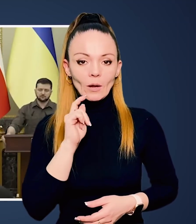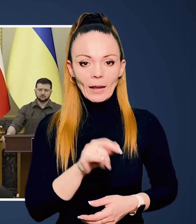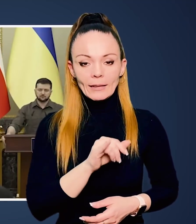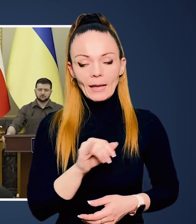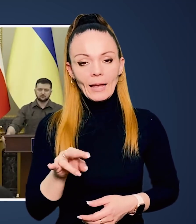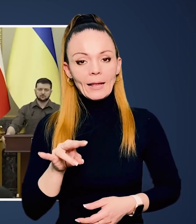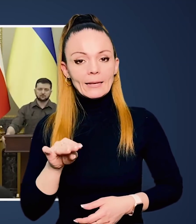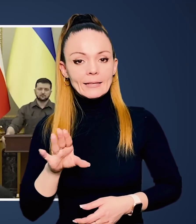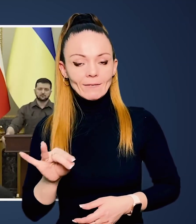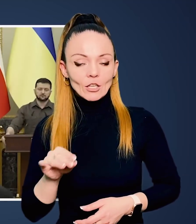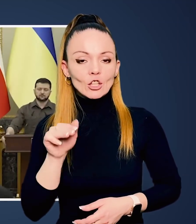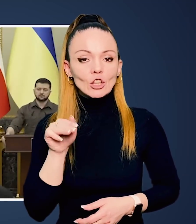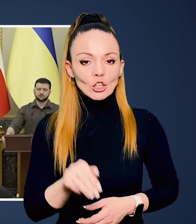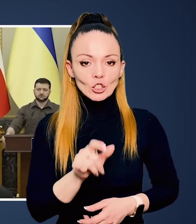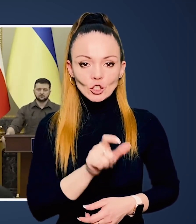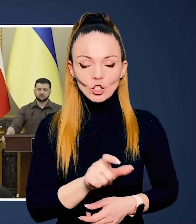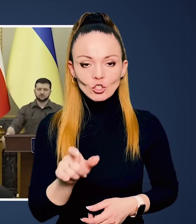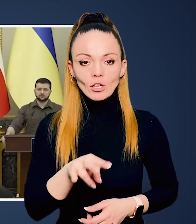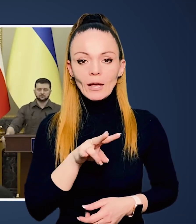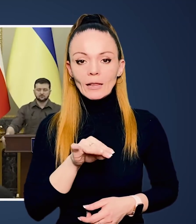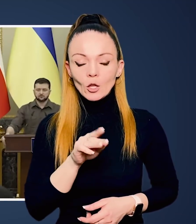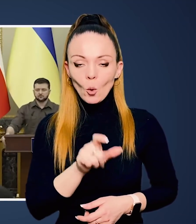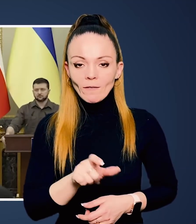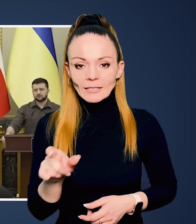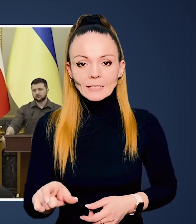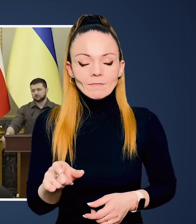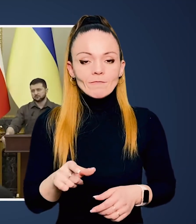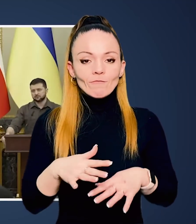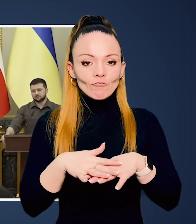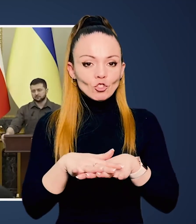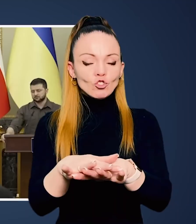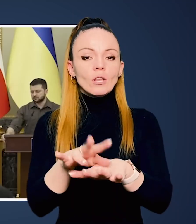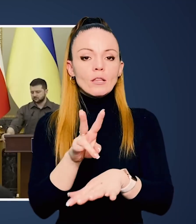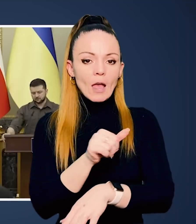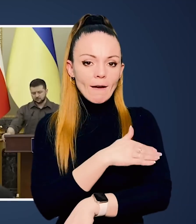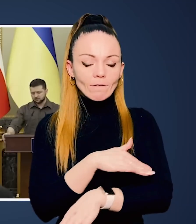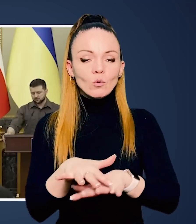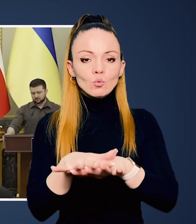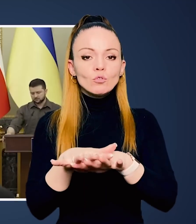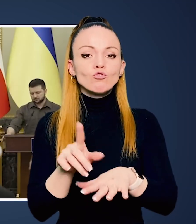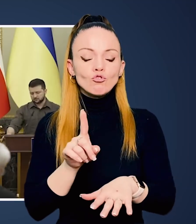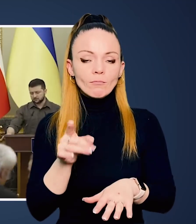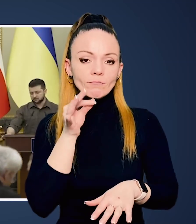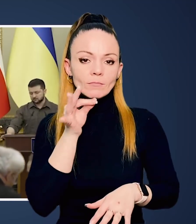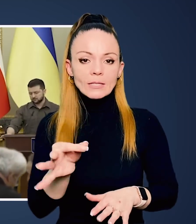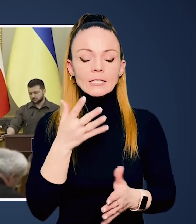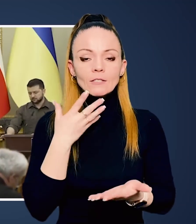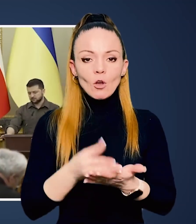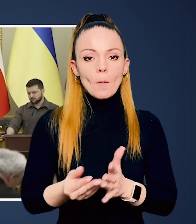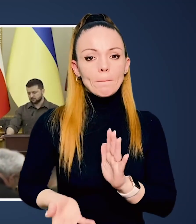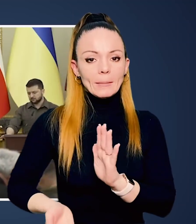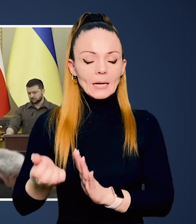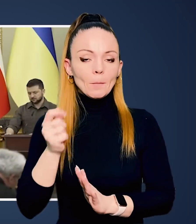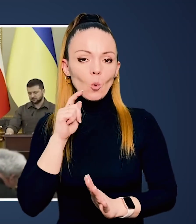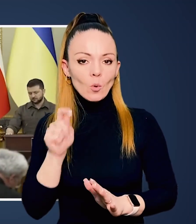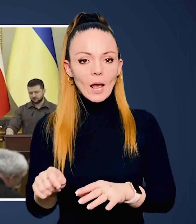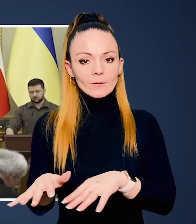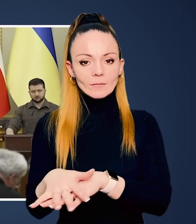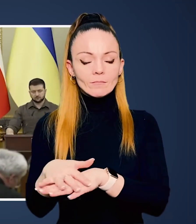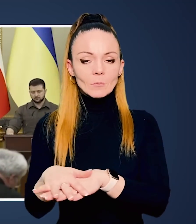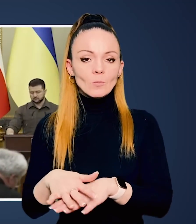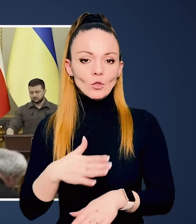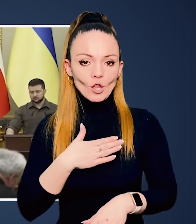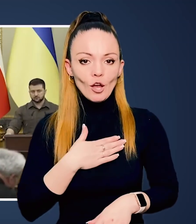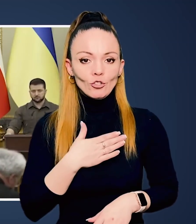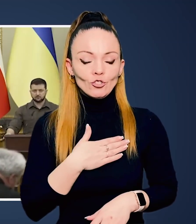України і Литви. Тисячі литовців вийшли на вулиці для того, щоб висловити свою